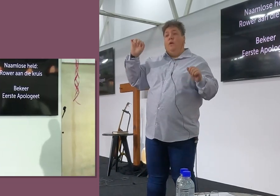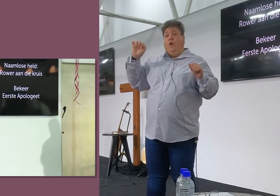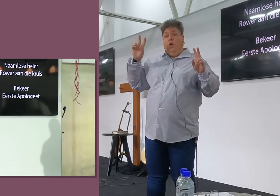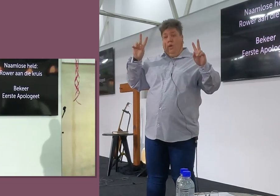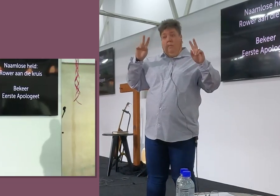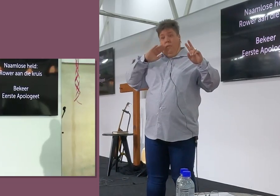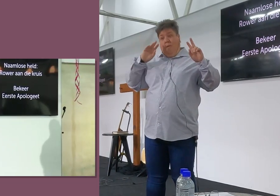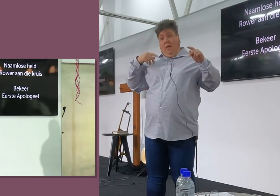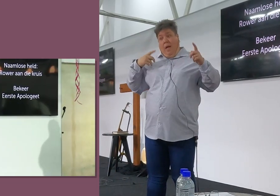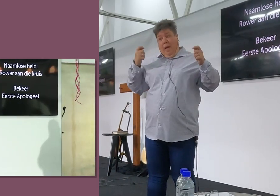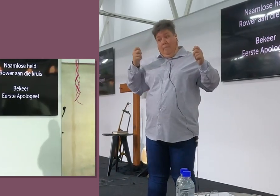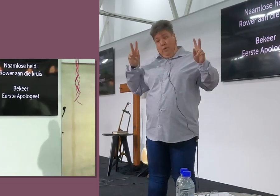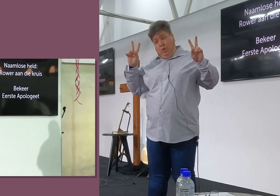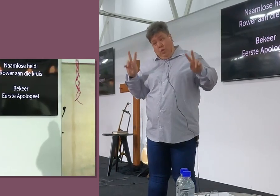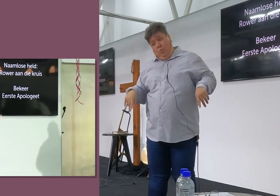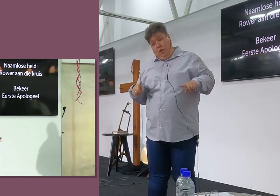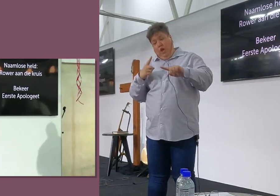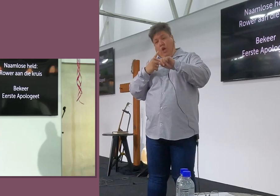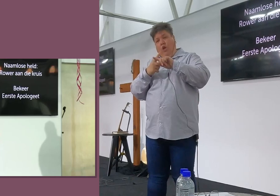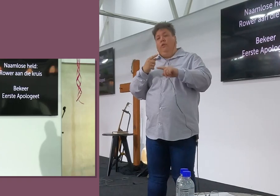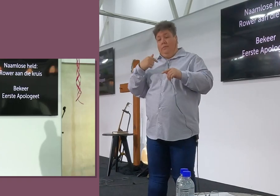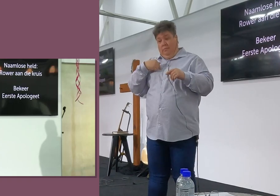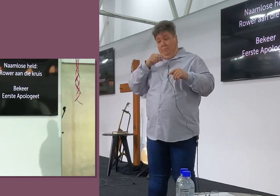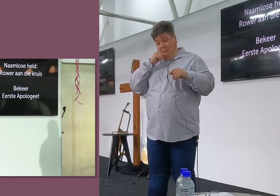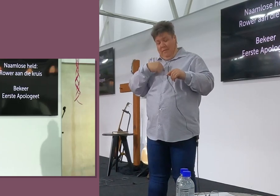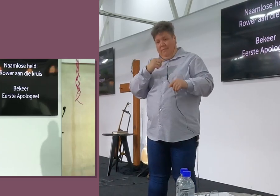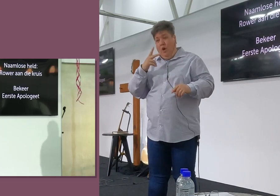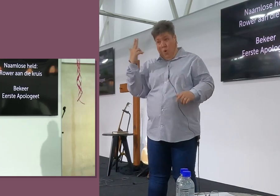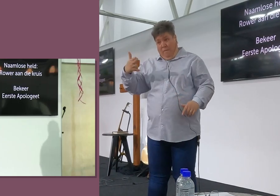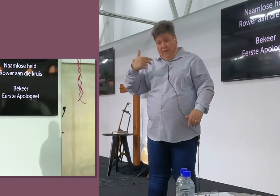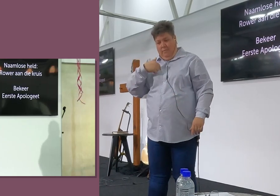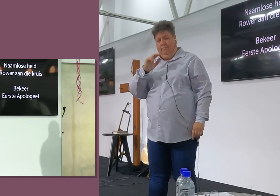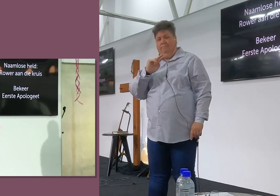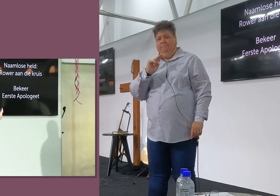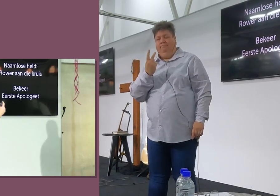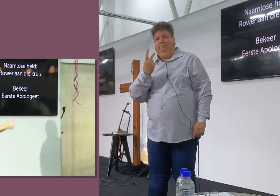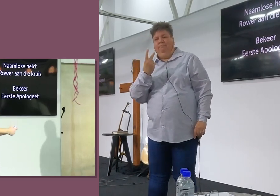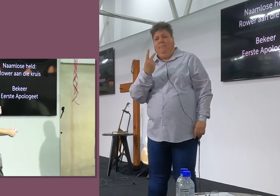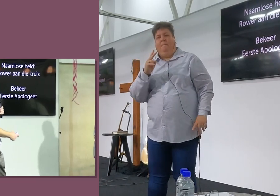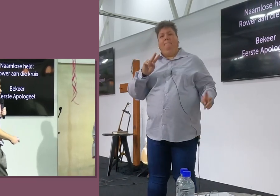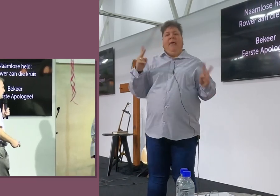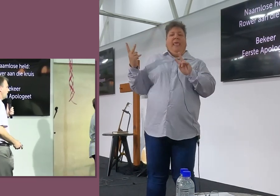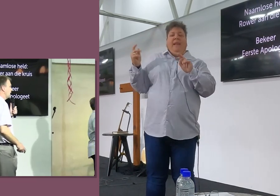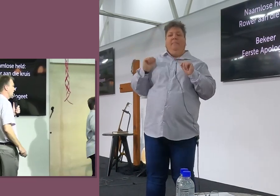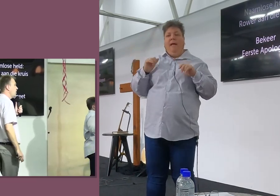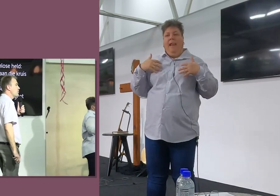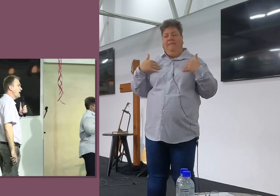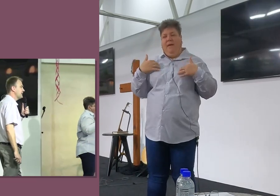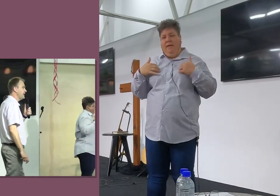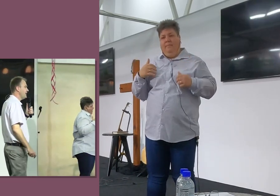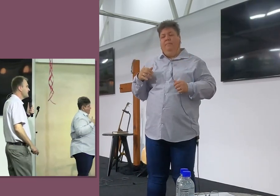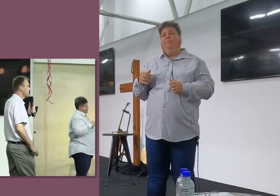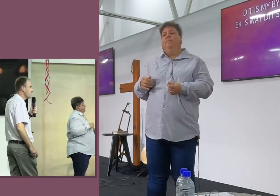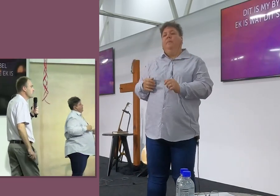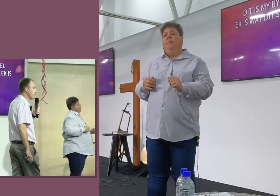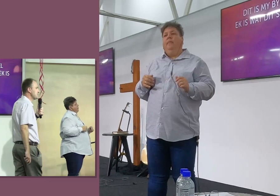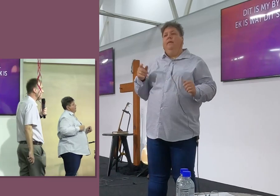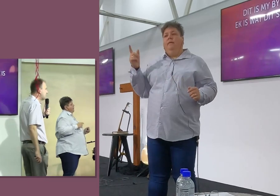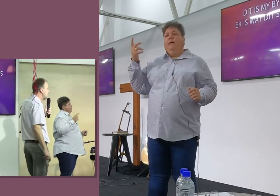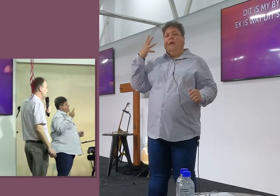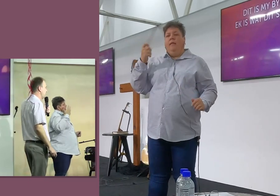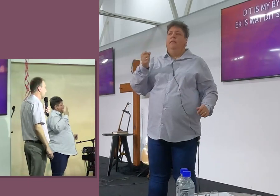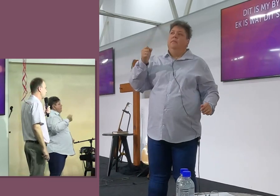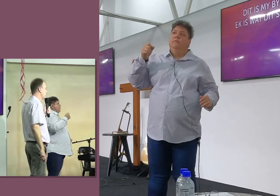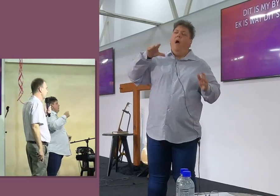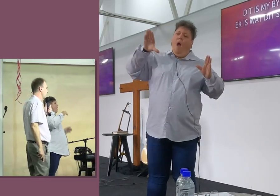doodsbed, Het hy tot bekering gekom, En het hy nie net tot bekering gekom nie, Maar het hy standpunt